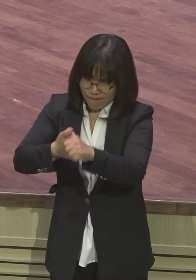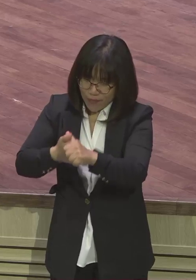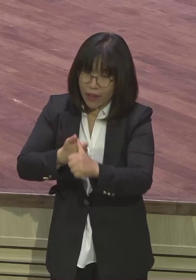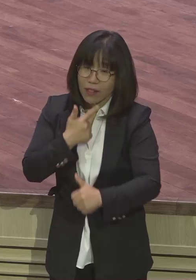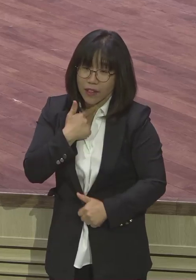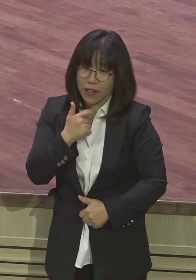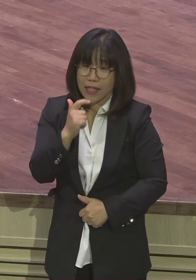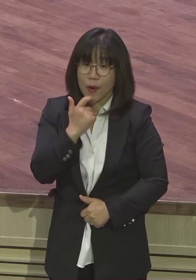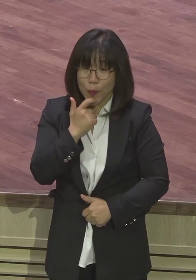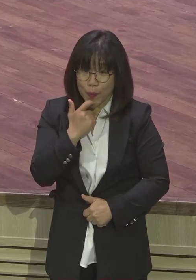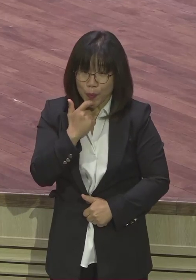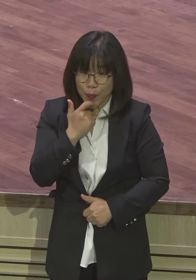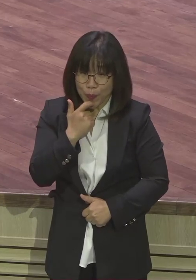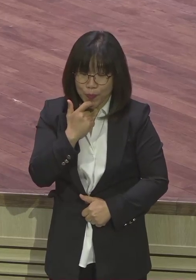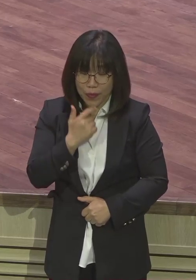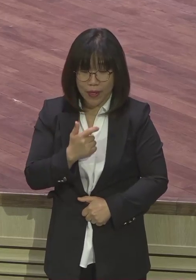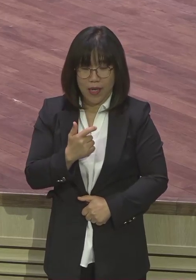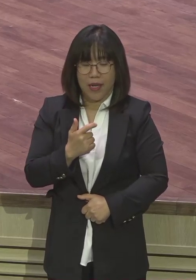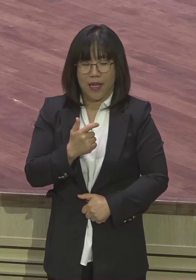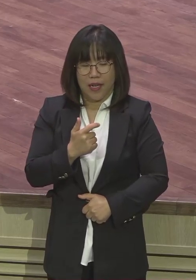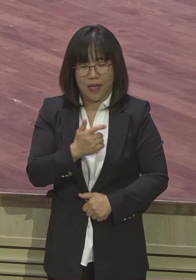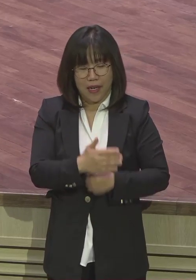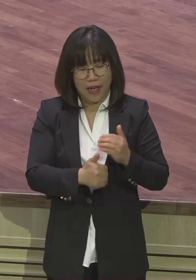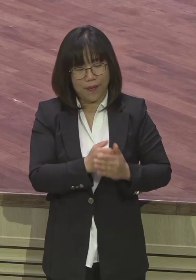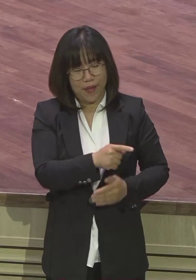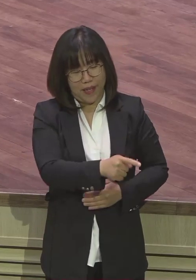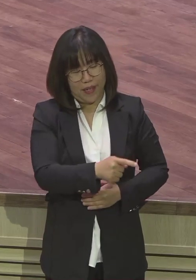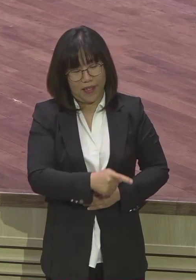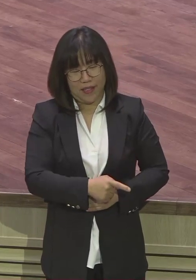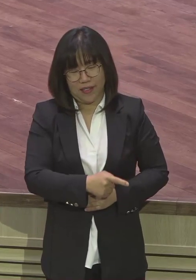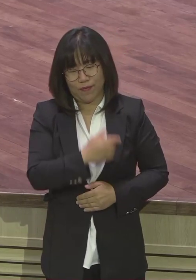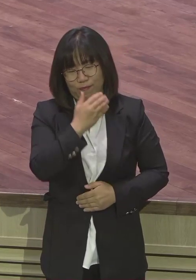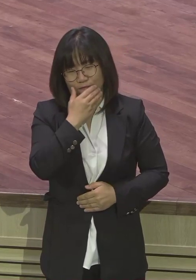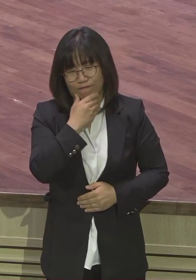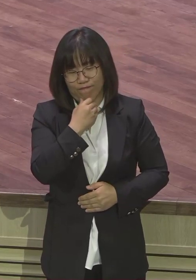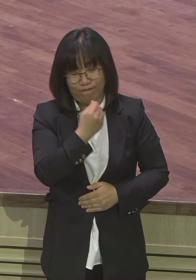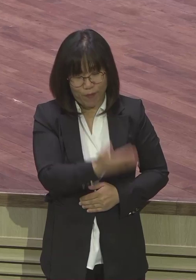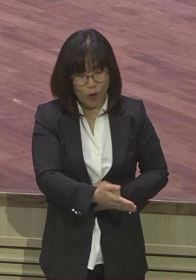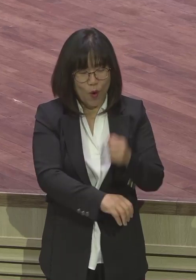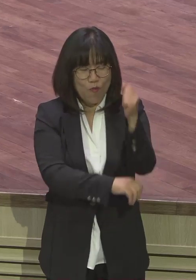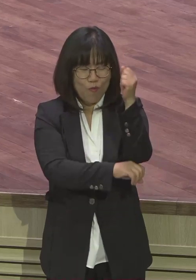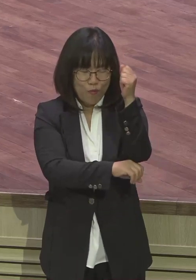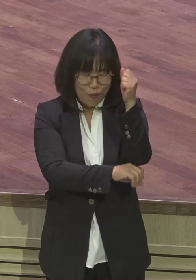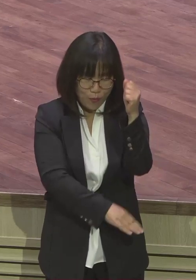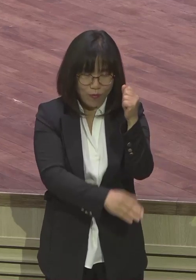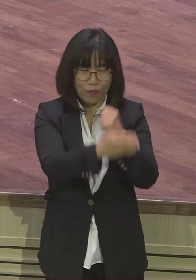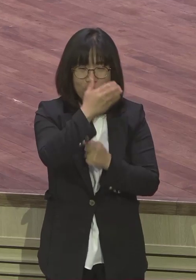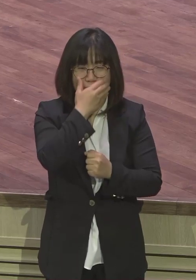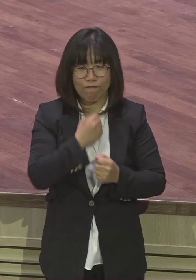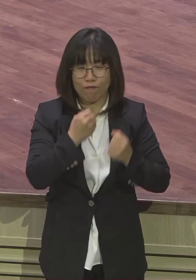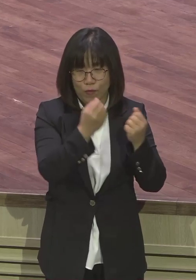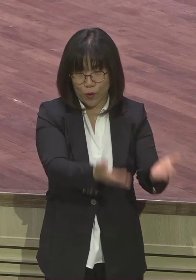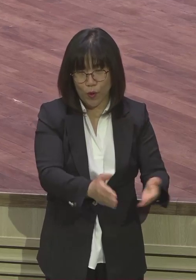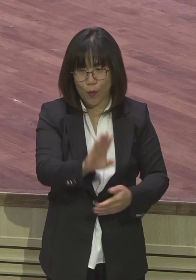이걸 야곱을 향해서 하나님은 뭘 주셨냐? 본질적 축복을 주셨어요. 본질적 축복.